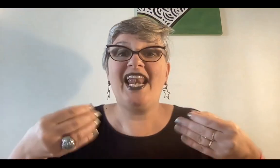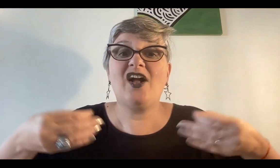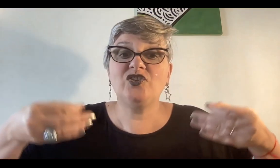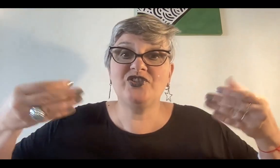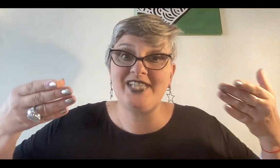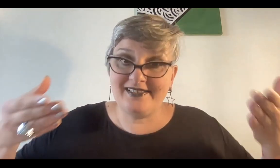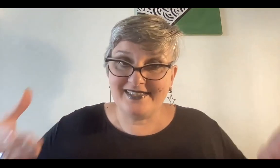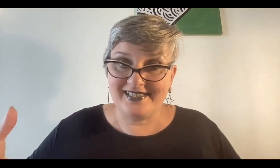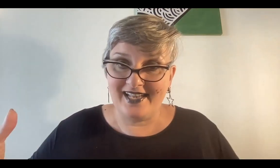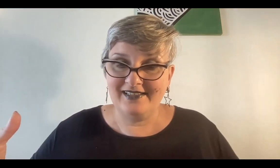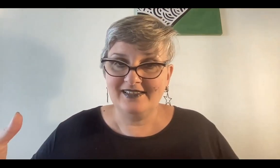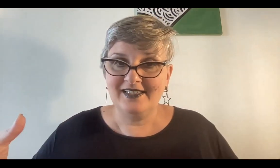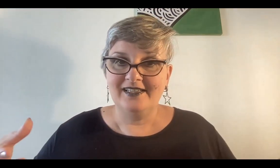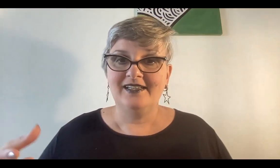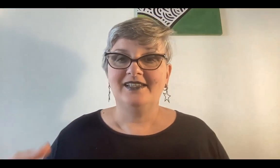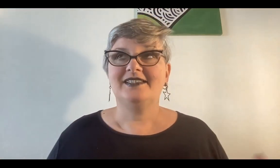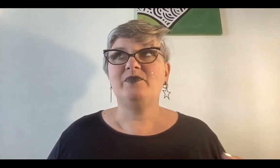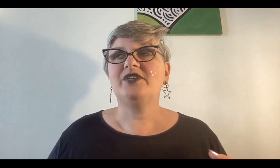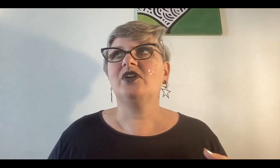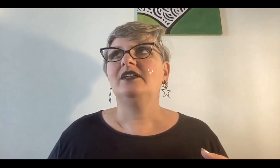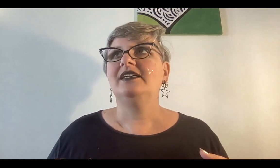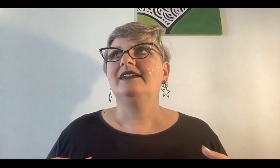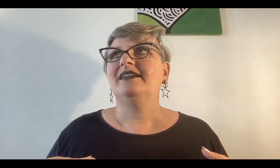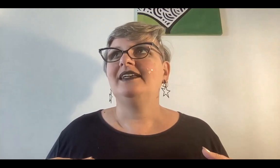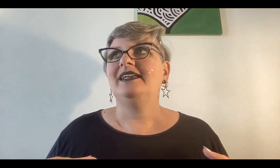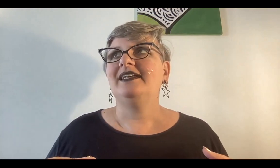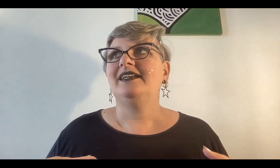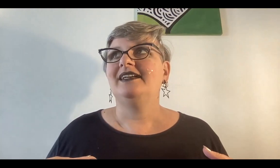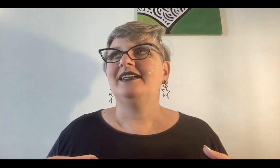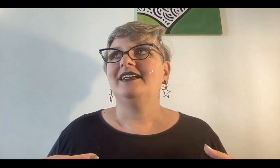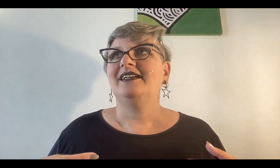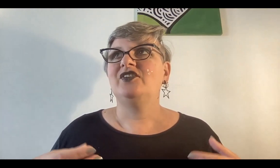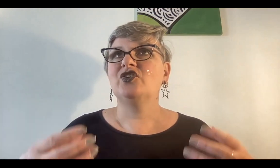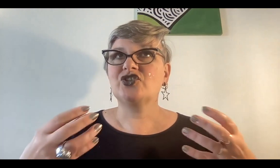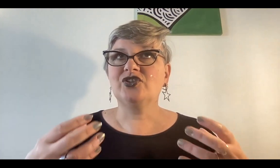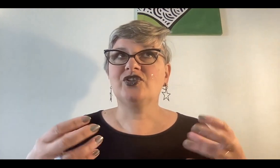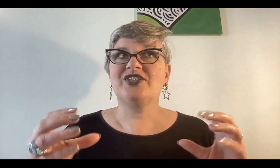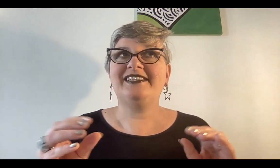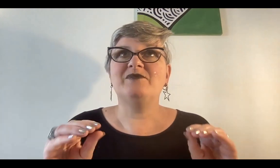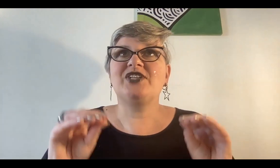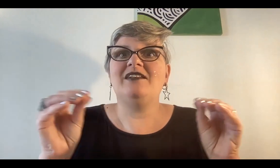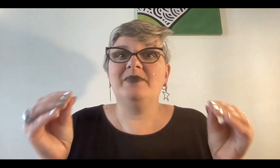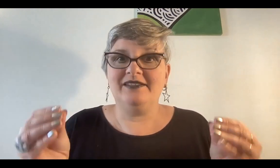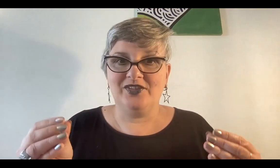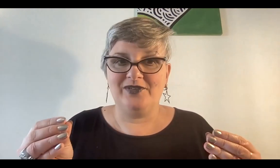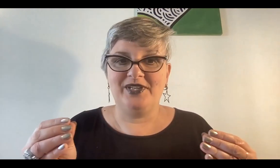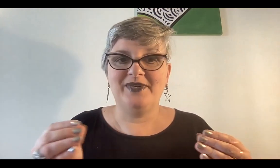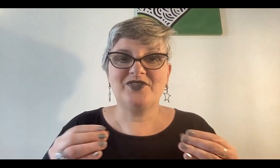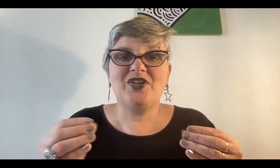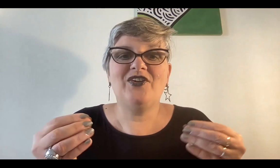la conciencia, por eso nosotros estamos al mando del universo. Eso es lo